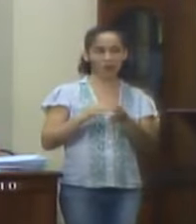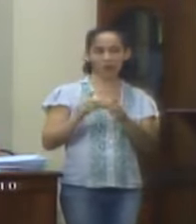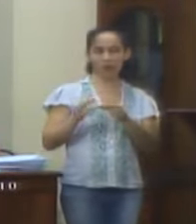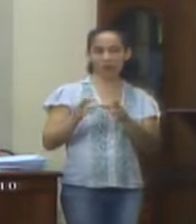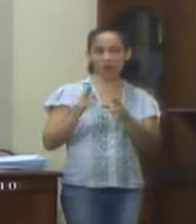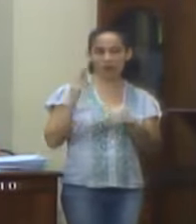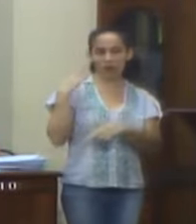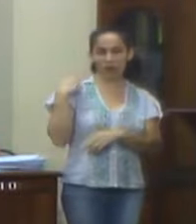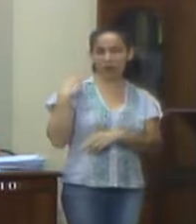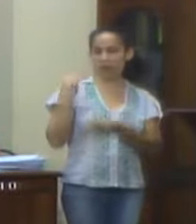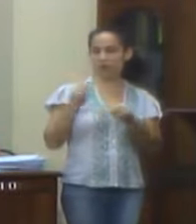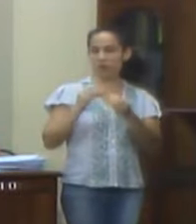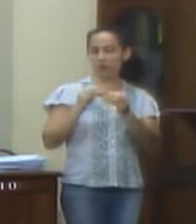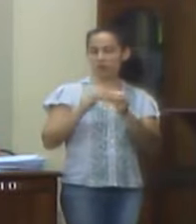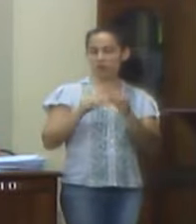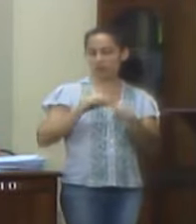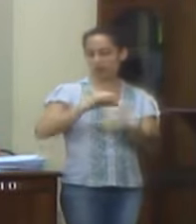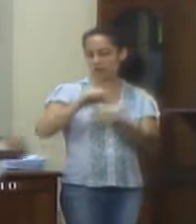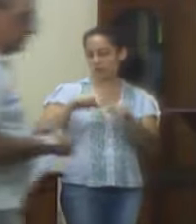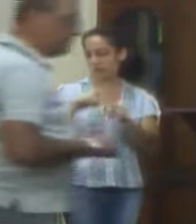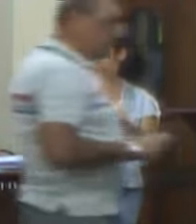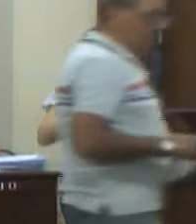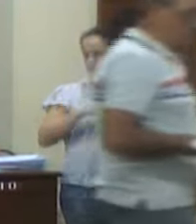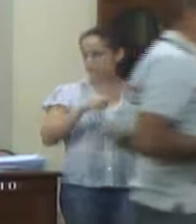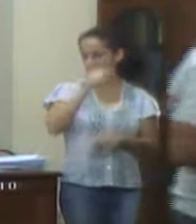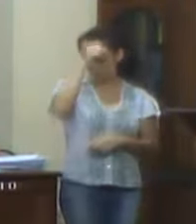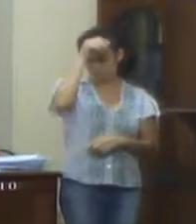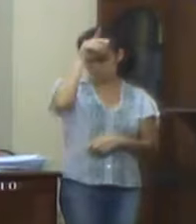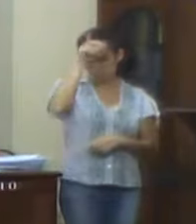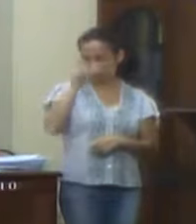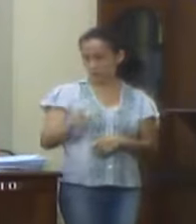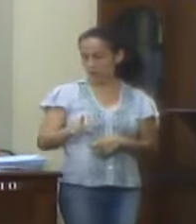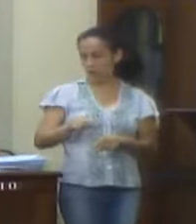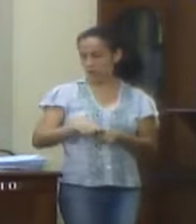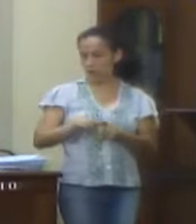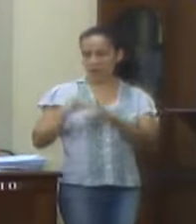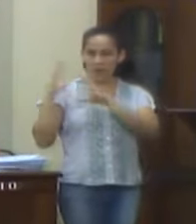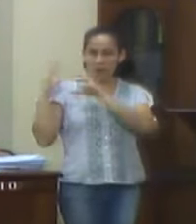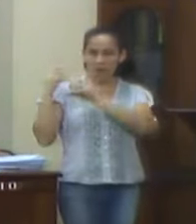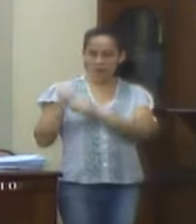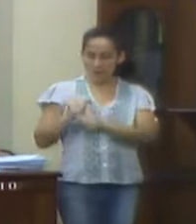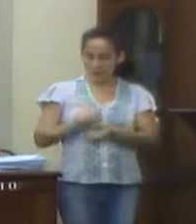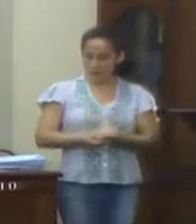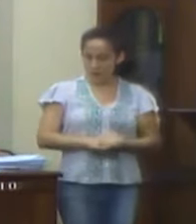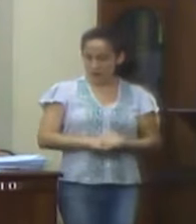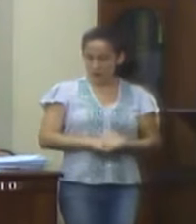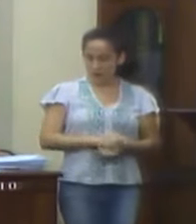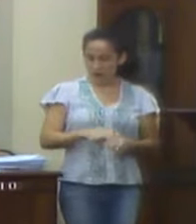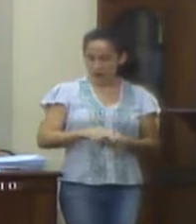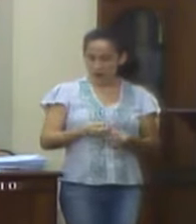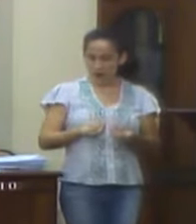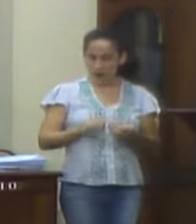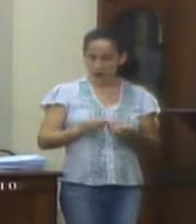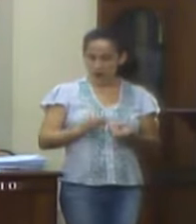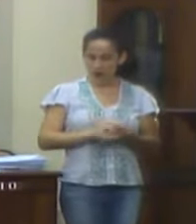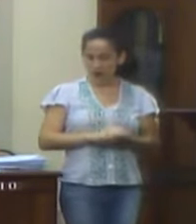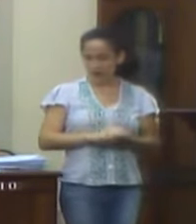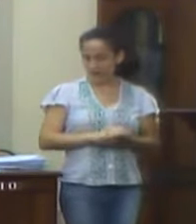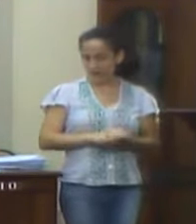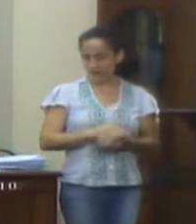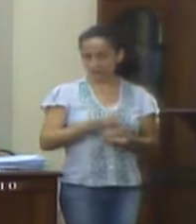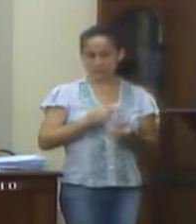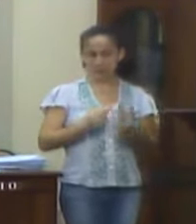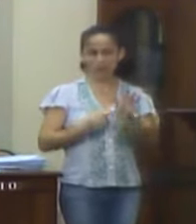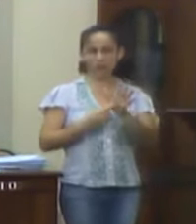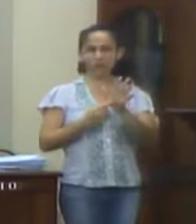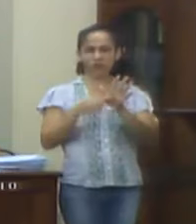os atos e fatos que afetam o patrimônio público devem ser contabilizados por competência, e os seus efeitos devem ser evidenciados nas